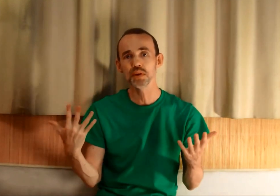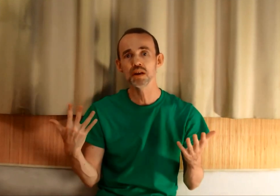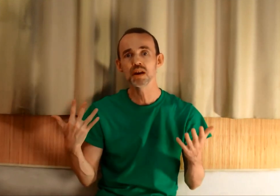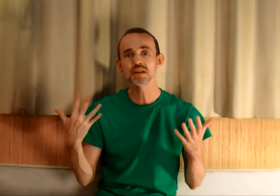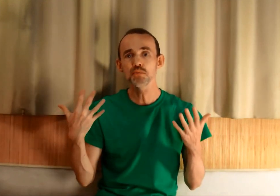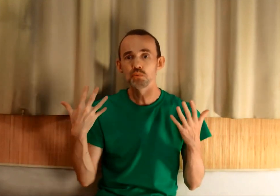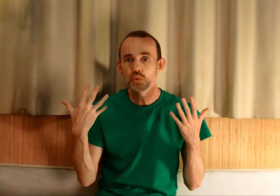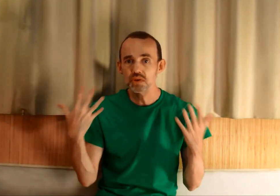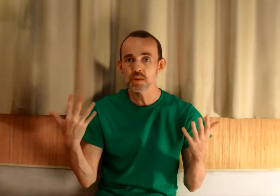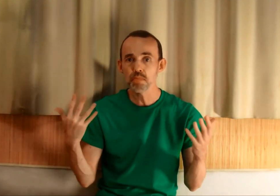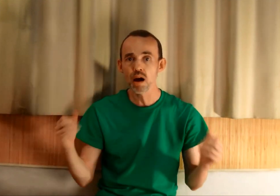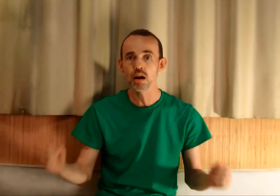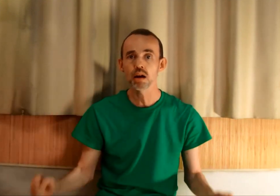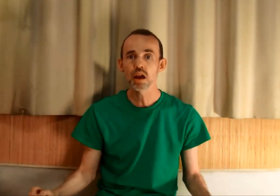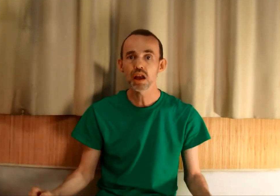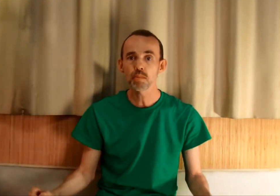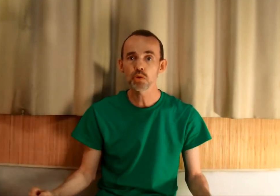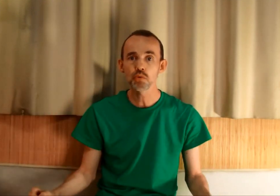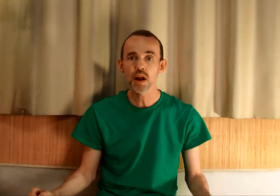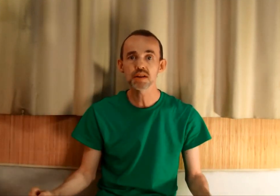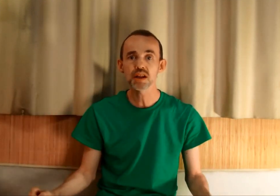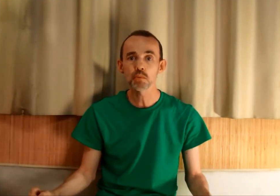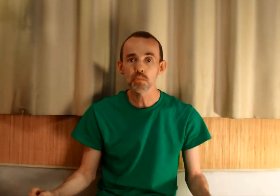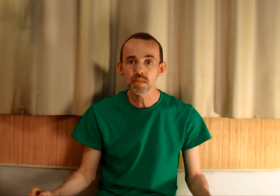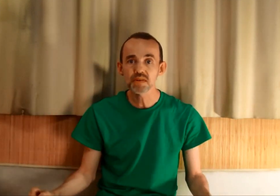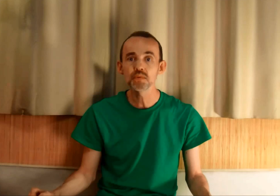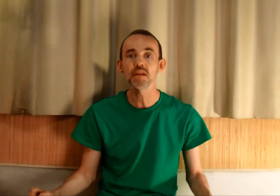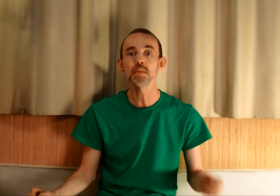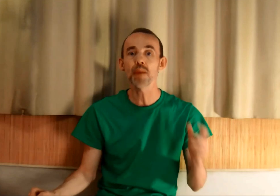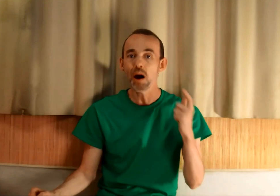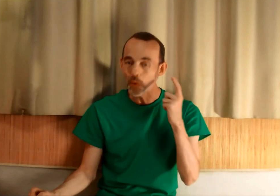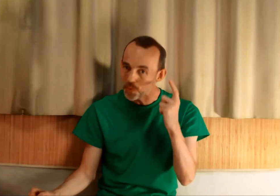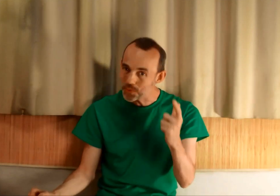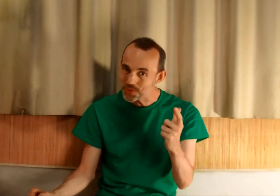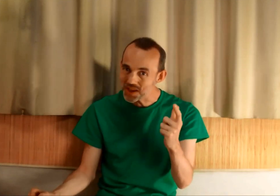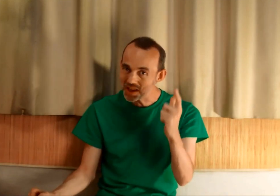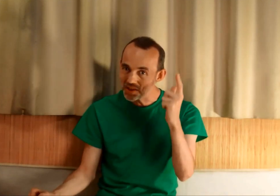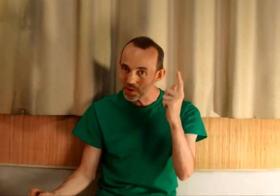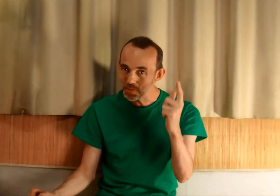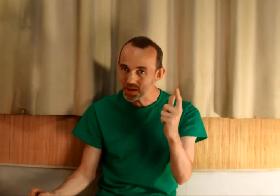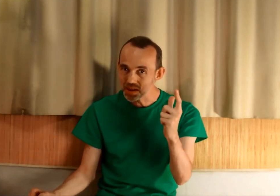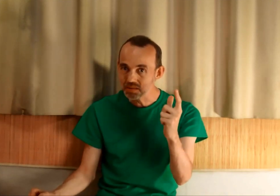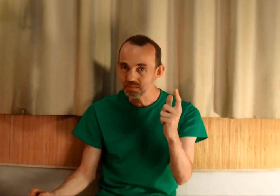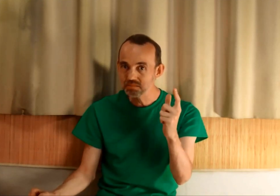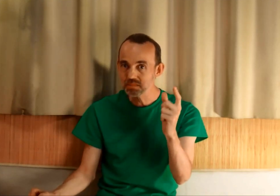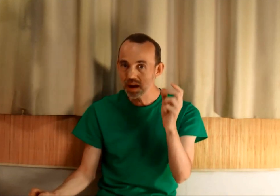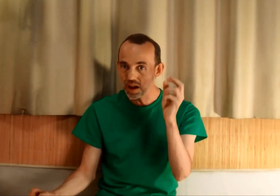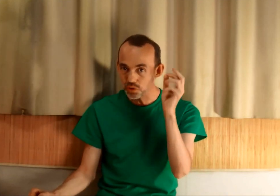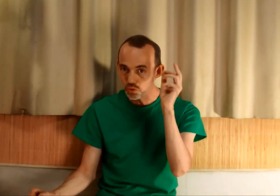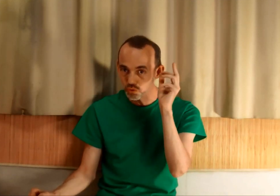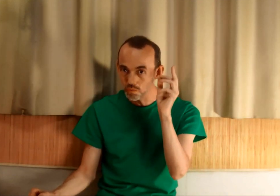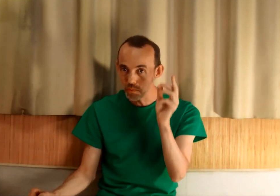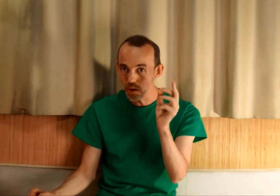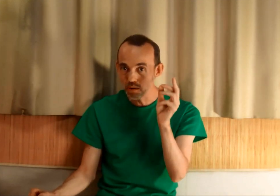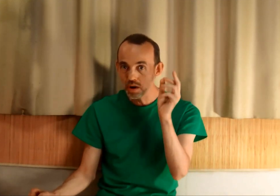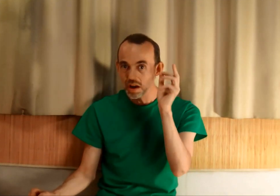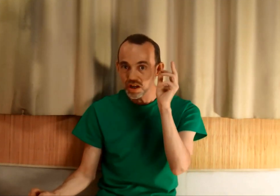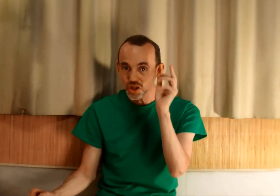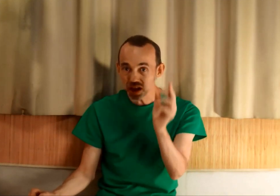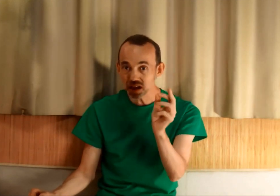vie si vous n'osiez pas. Et la bonne nouvelle, c'est que même si vous n'avez pas osé dans le passé, à tout moment, chaque